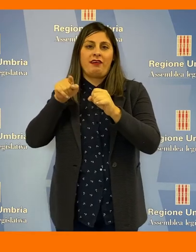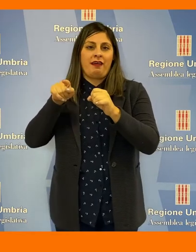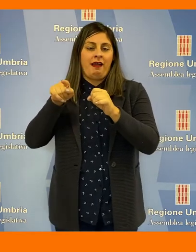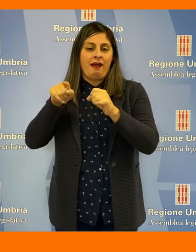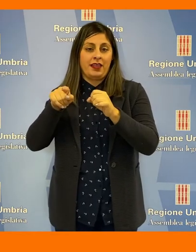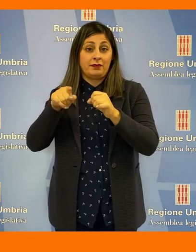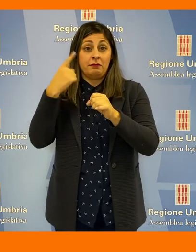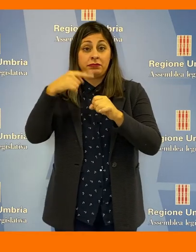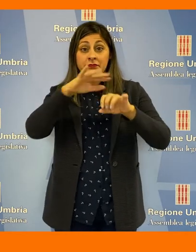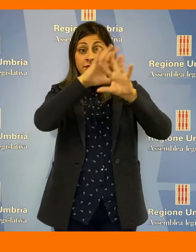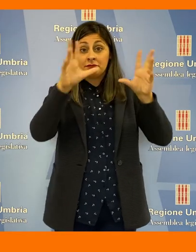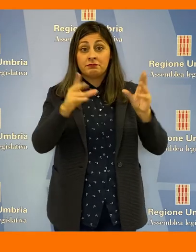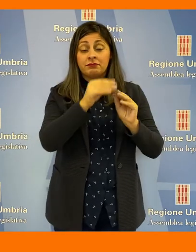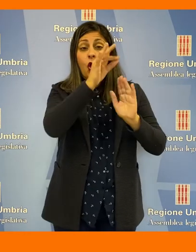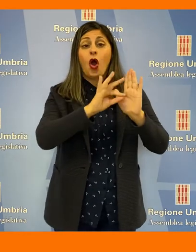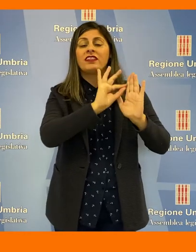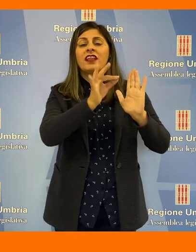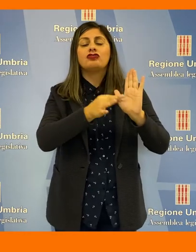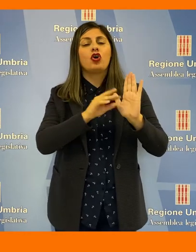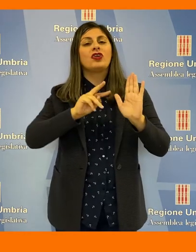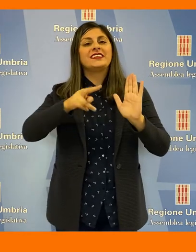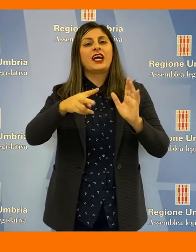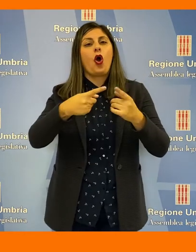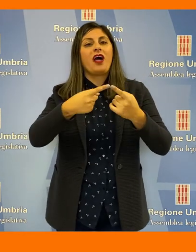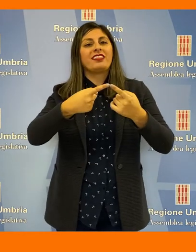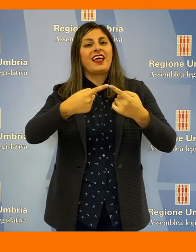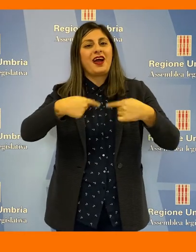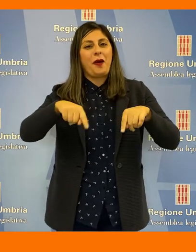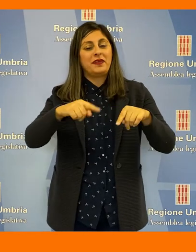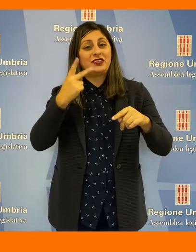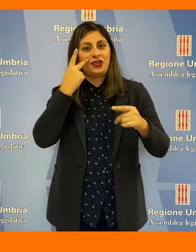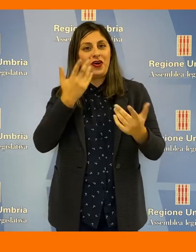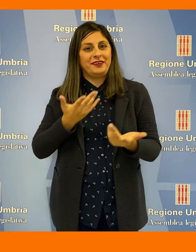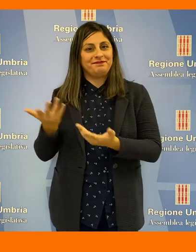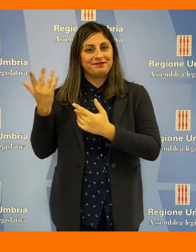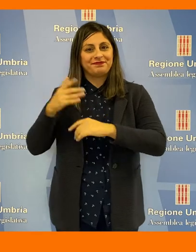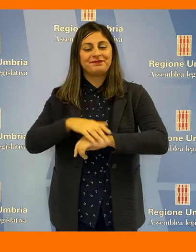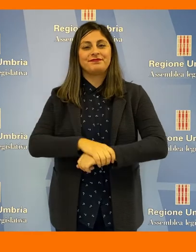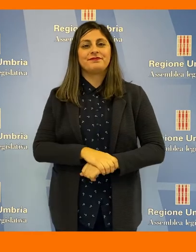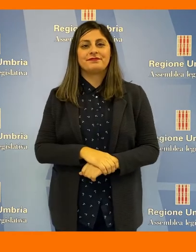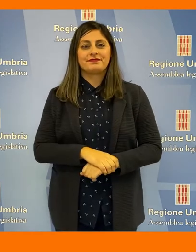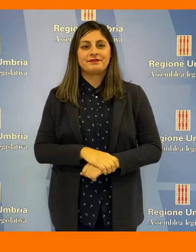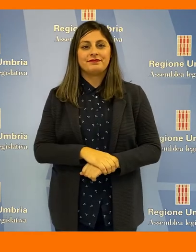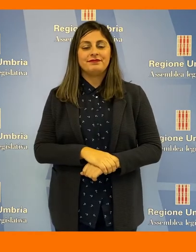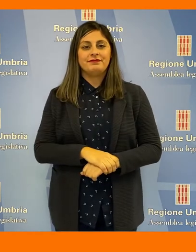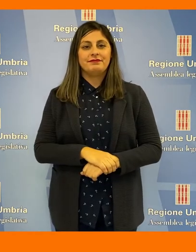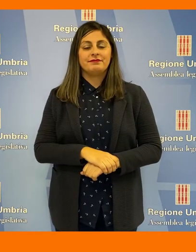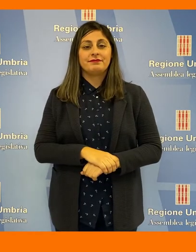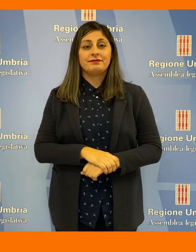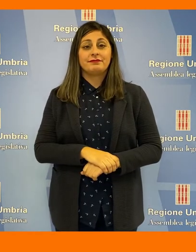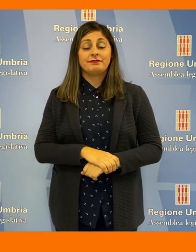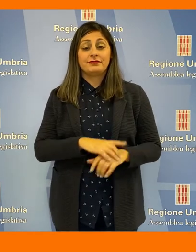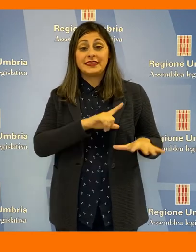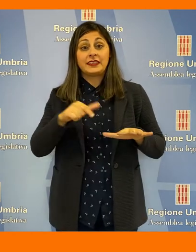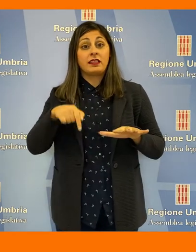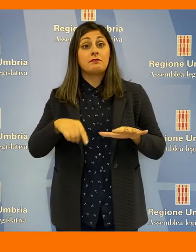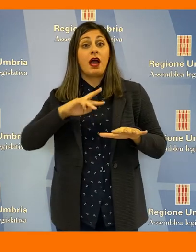cinghiali. Questioni all'ordine del giorno della seconda commissione. Vediamo. Nella seduta